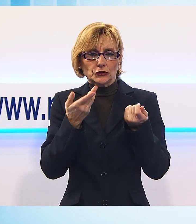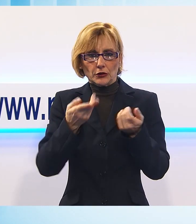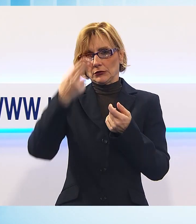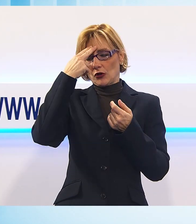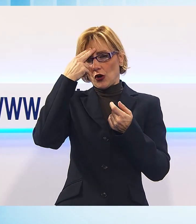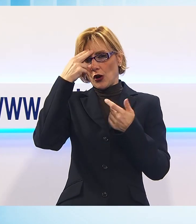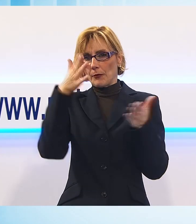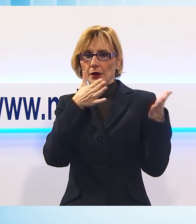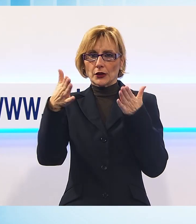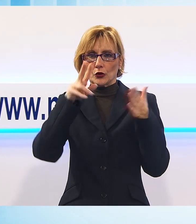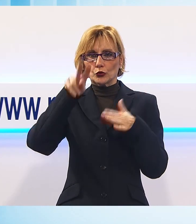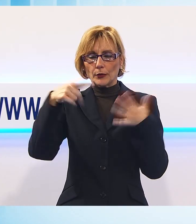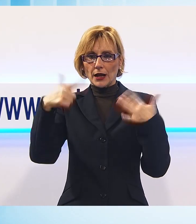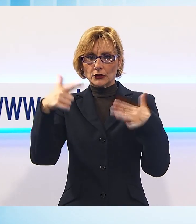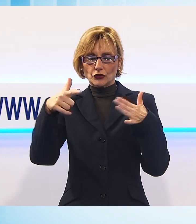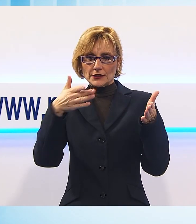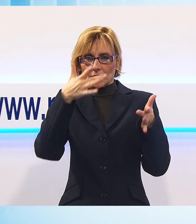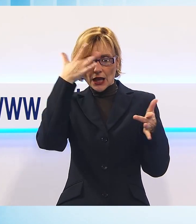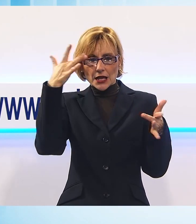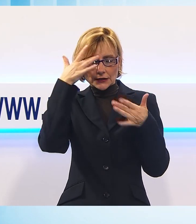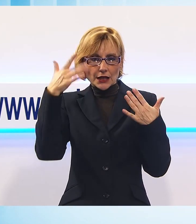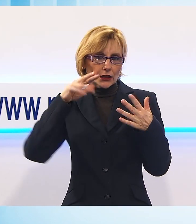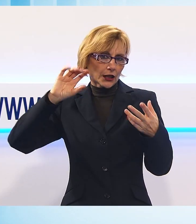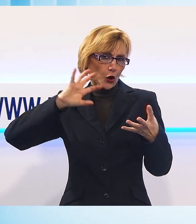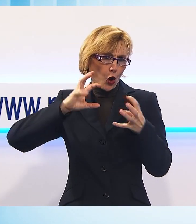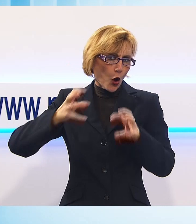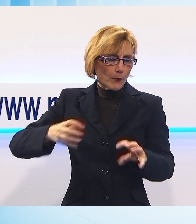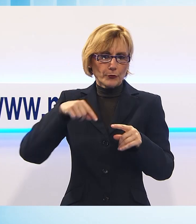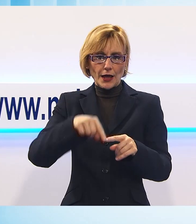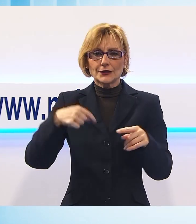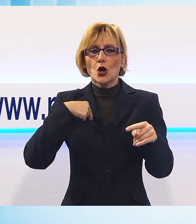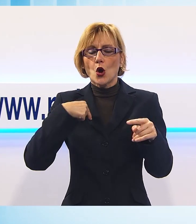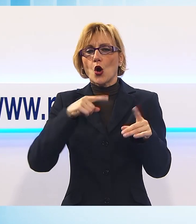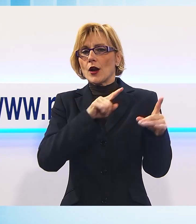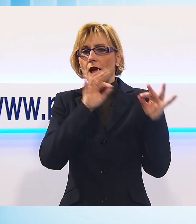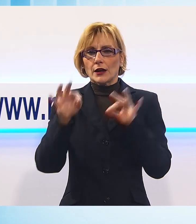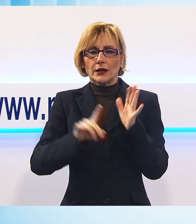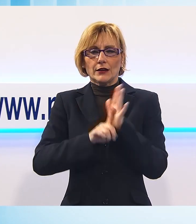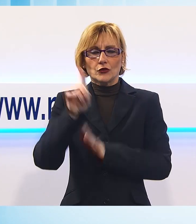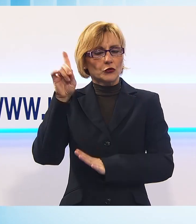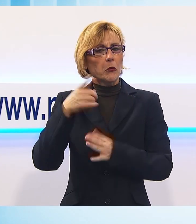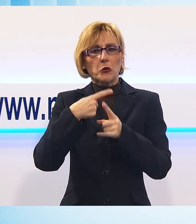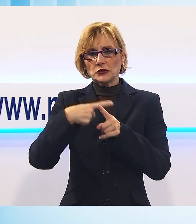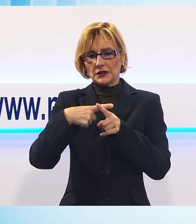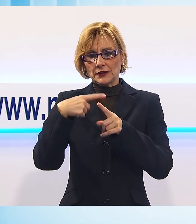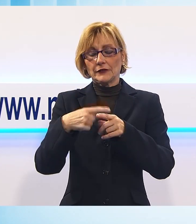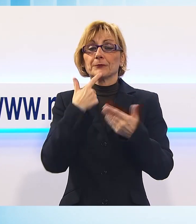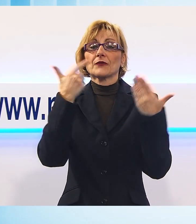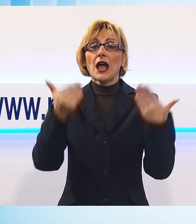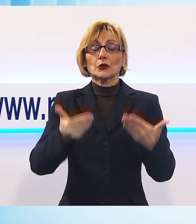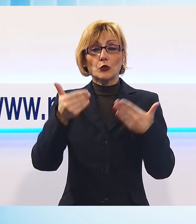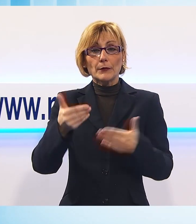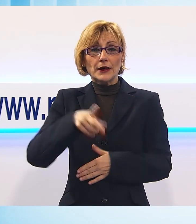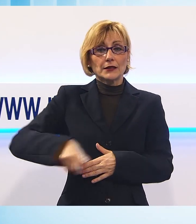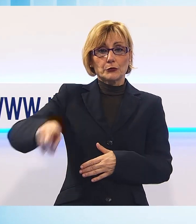complesso dell'estate 2017 e di giungere a questo risultato significativo. Attualmente sul territorio provinciale